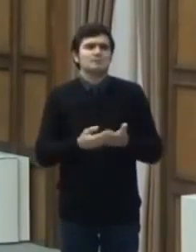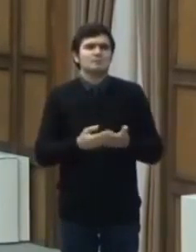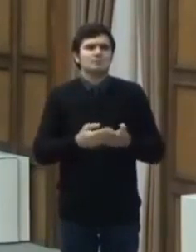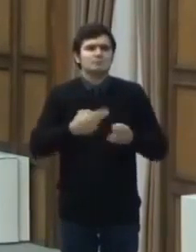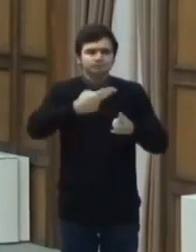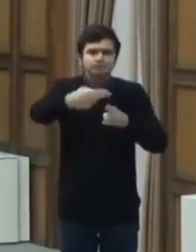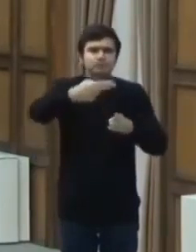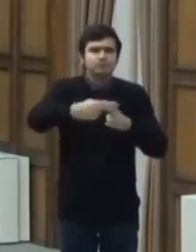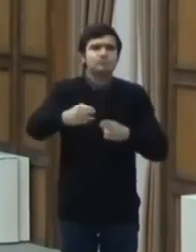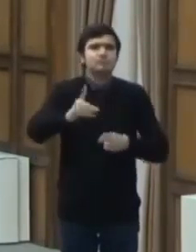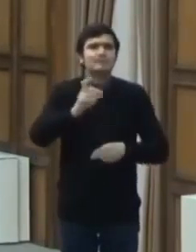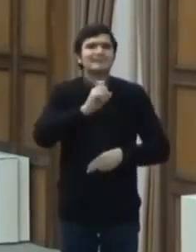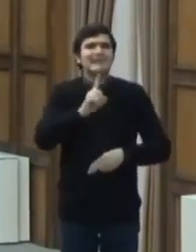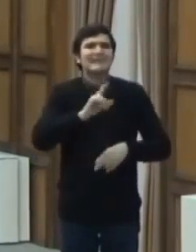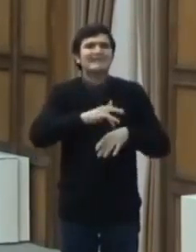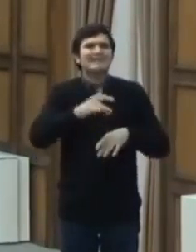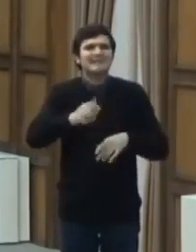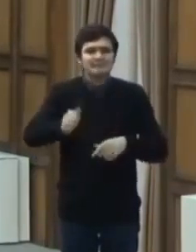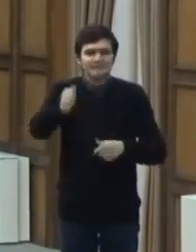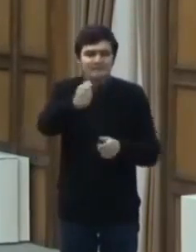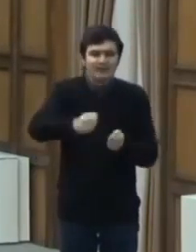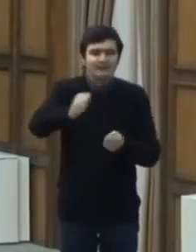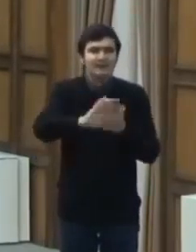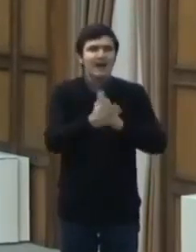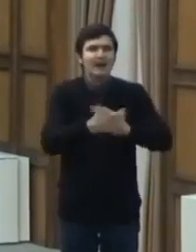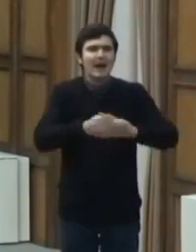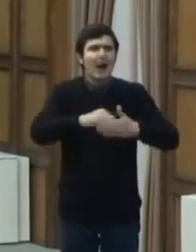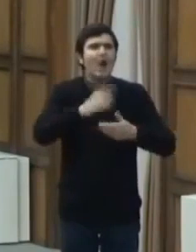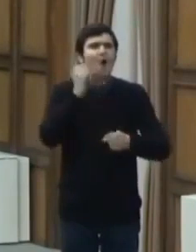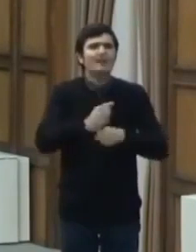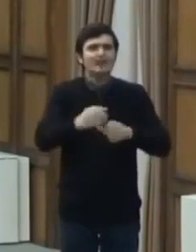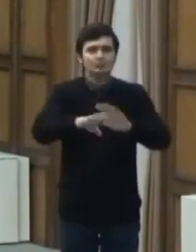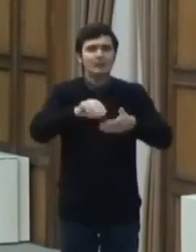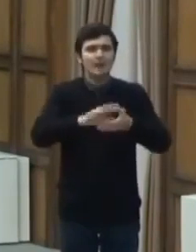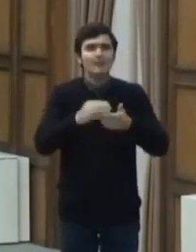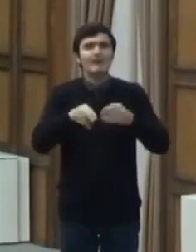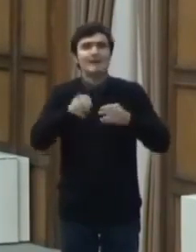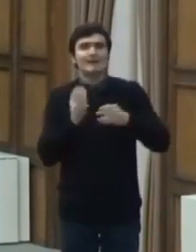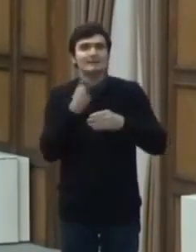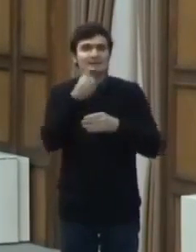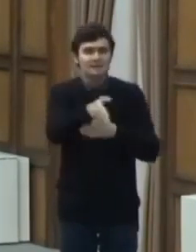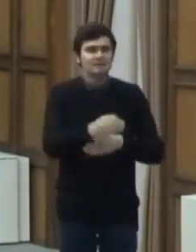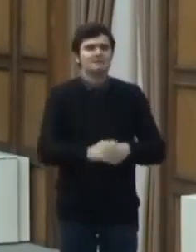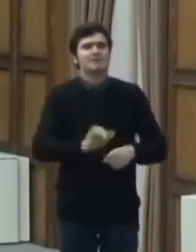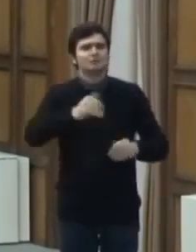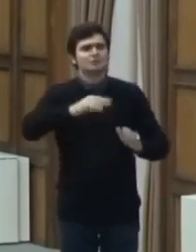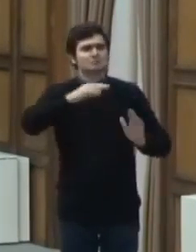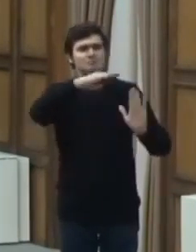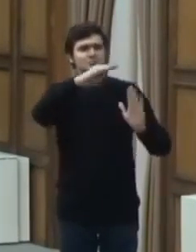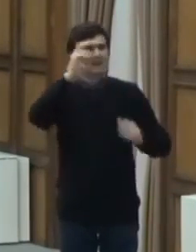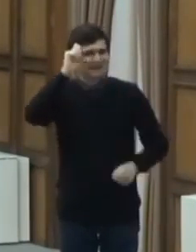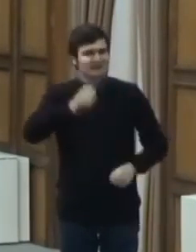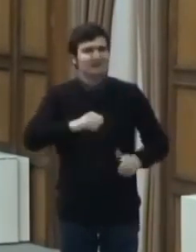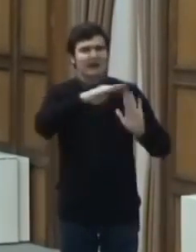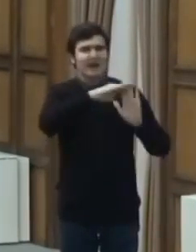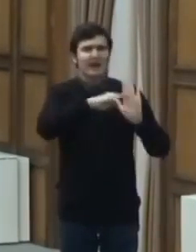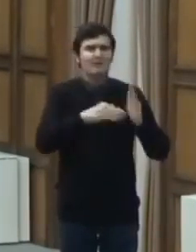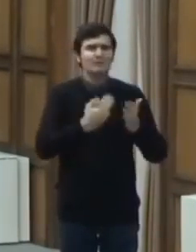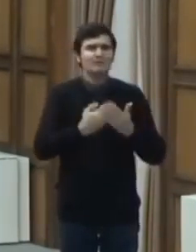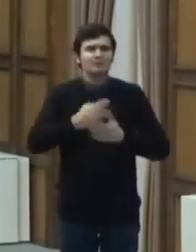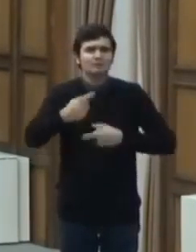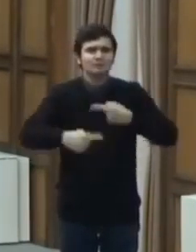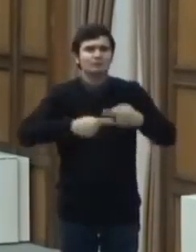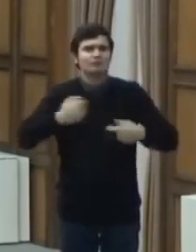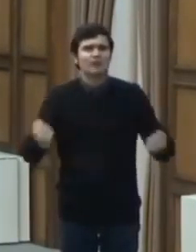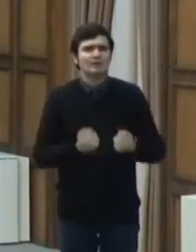dezinfectarea obligatoriei a minilor înaintea intrării în spațiile de lucru, respectarea regulilor privind desfășurarea activității în birourile cu spații